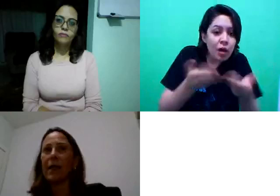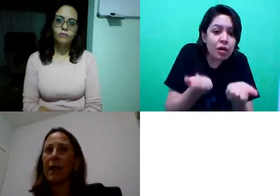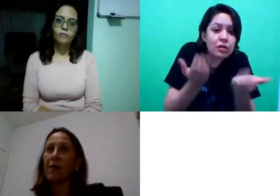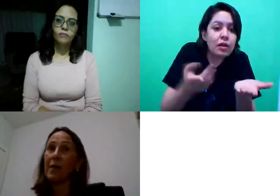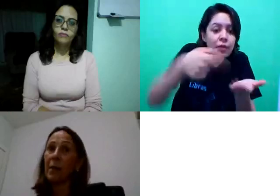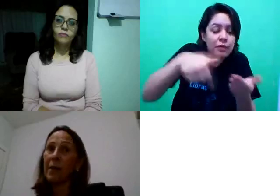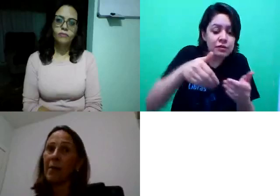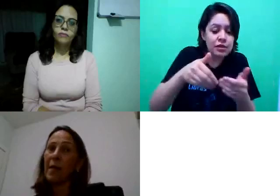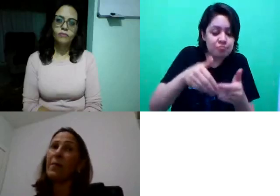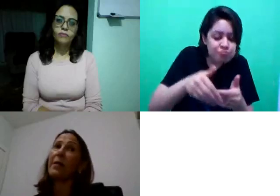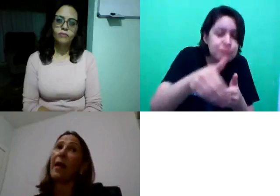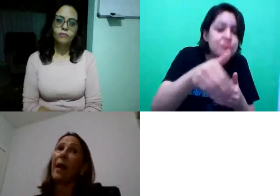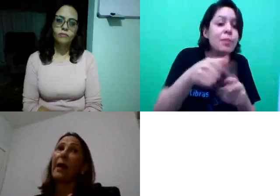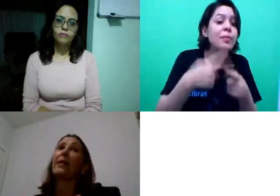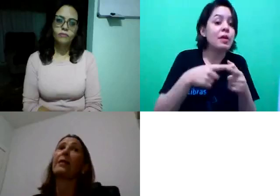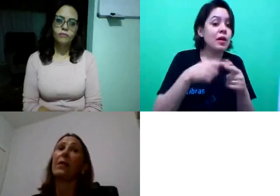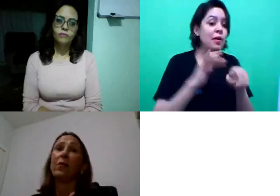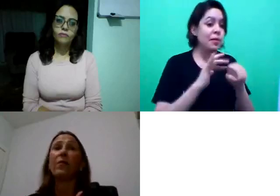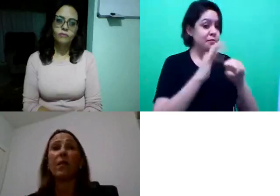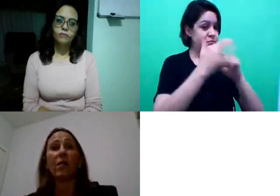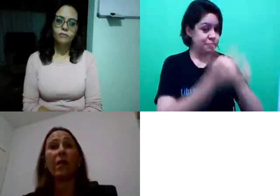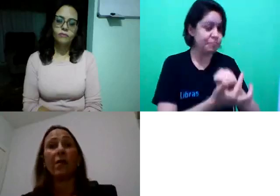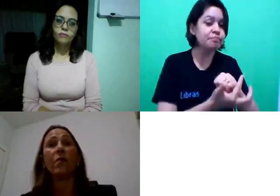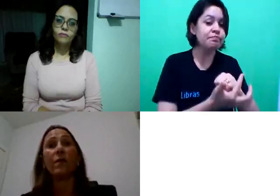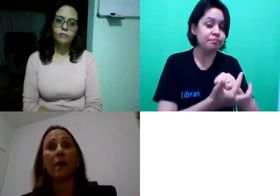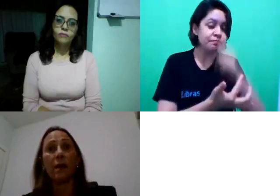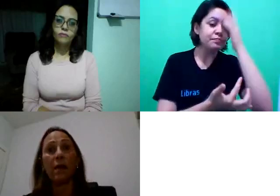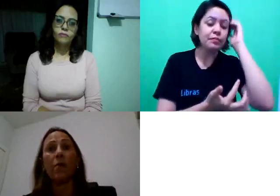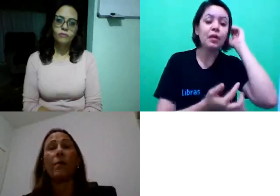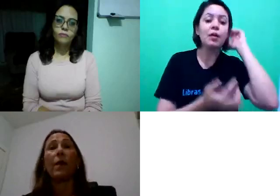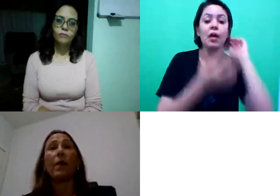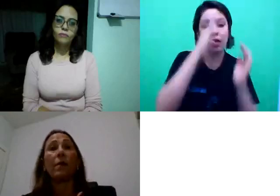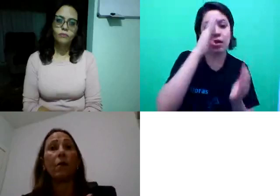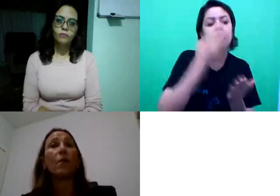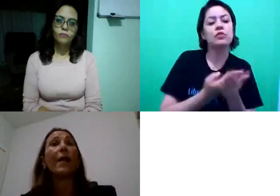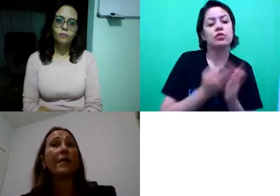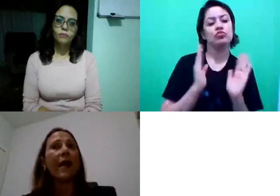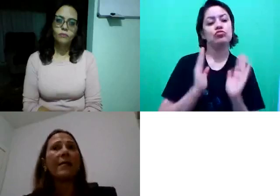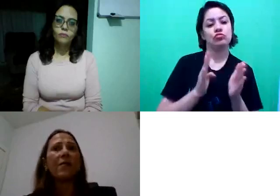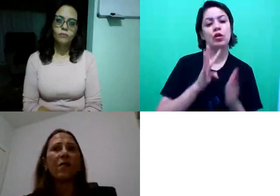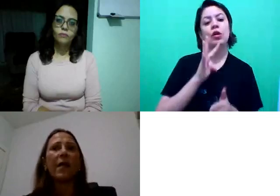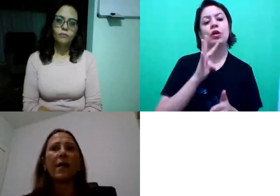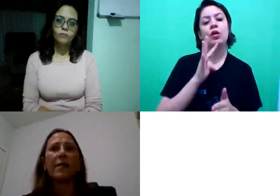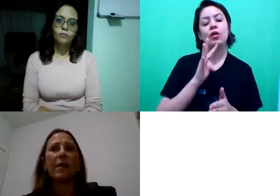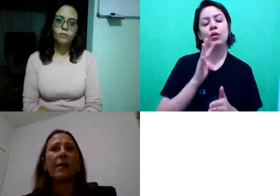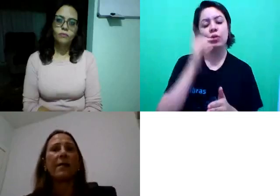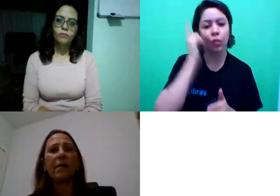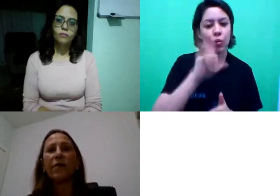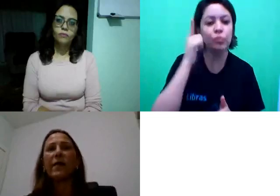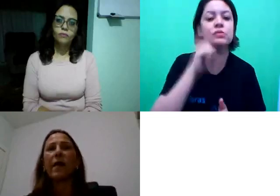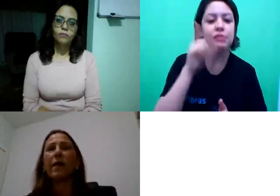finalizar em vista da pandemia, mas acredito que vocês já tenham conseguido normalizar as atividades.